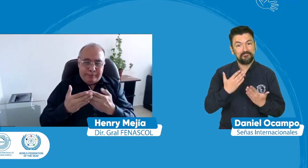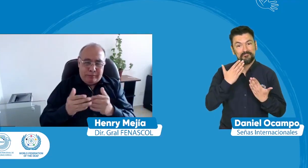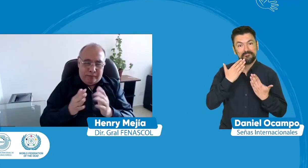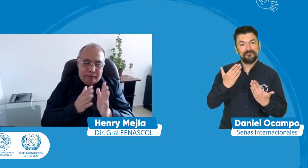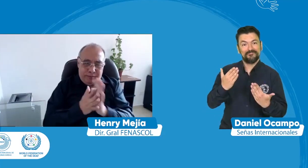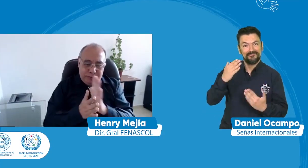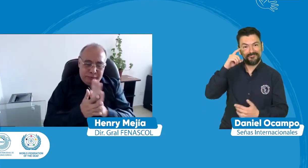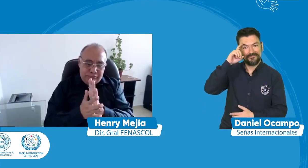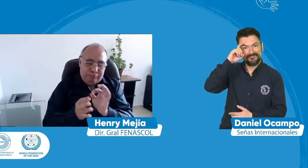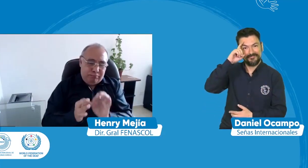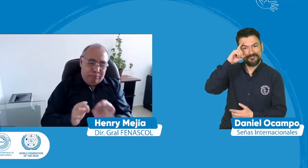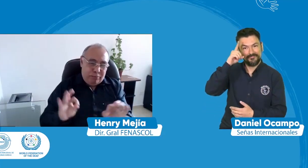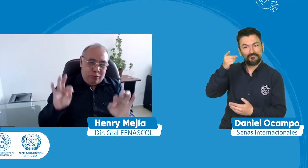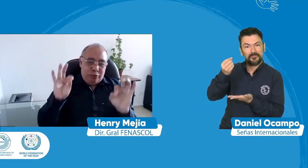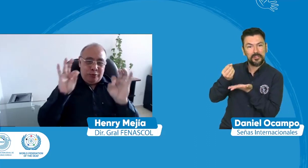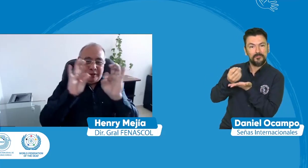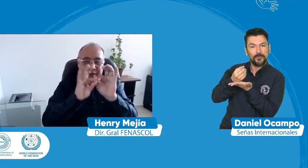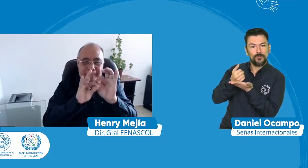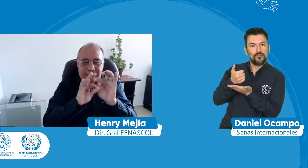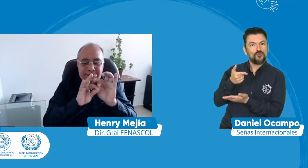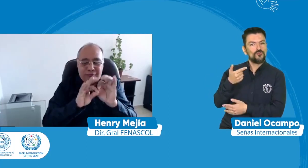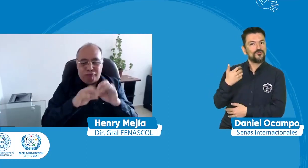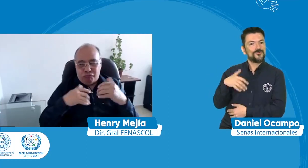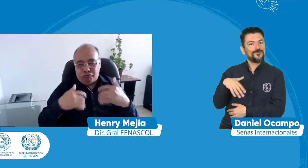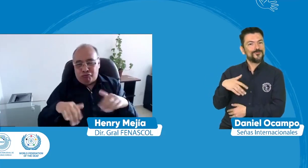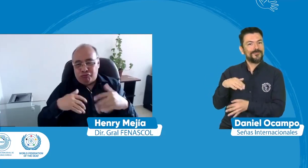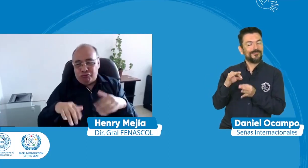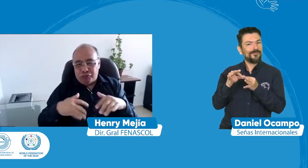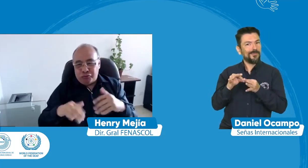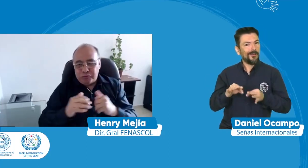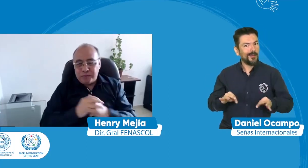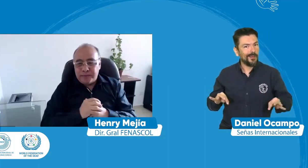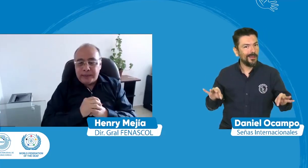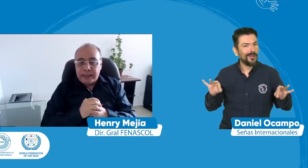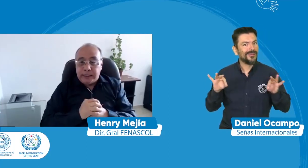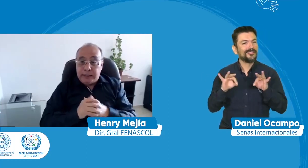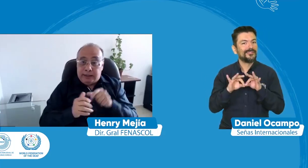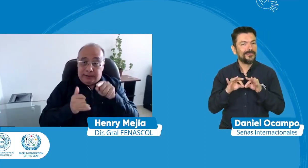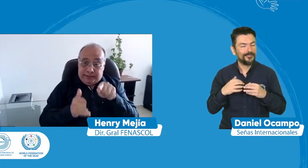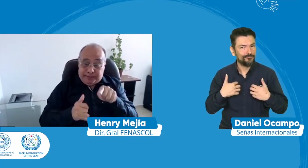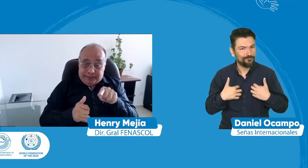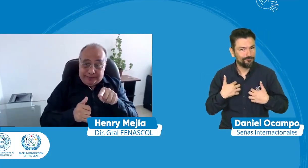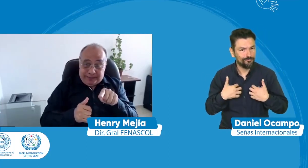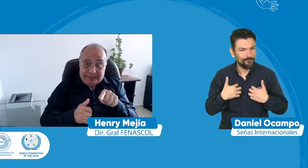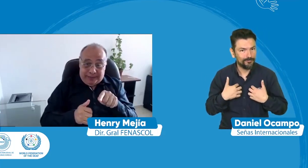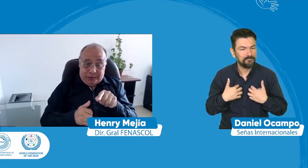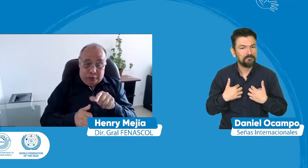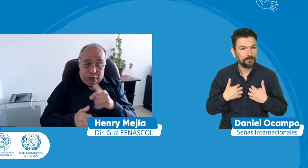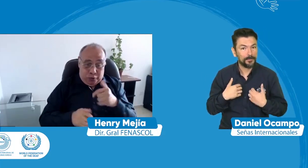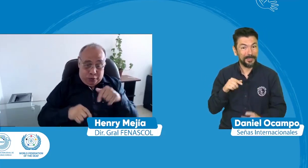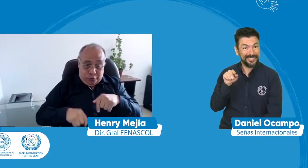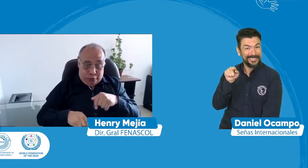Gracias Joseph gracias Joseph por esa información de gran importancia nosotros reconocemos esa importancia